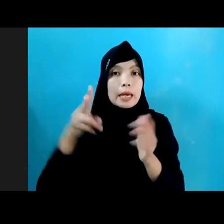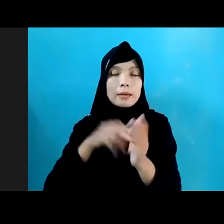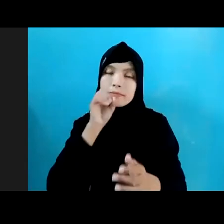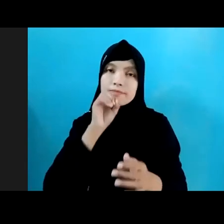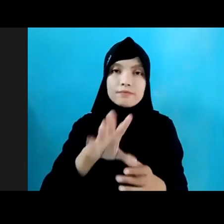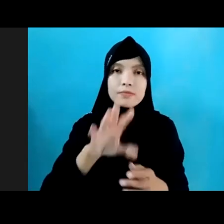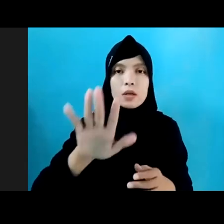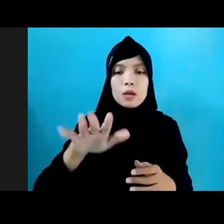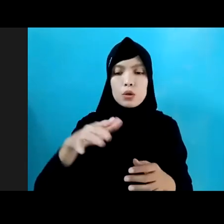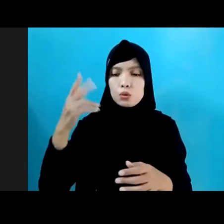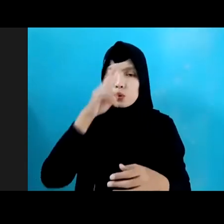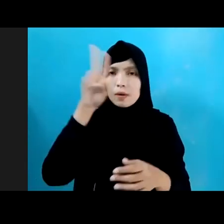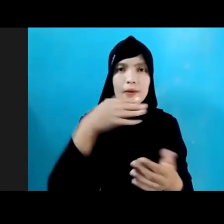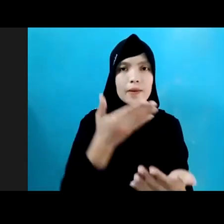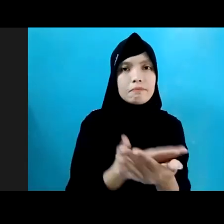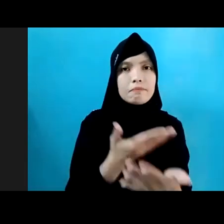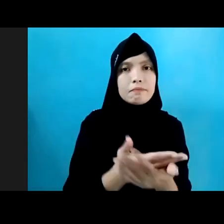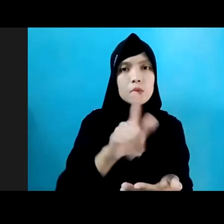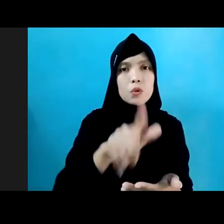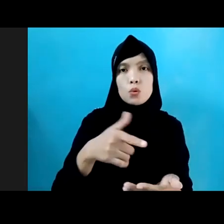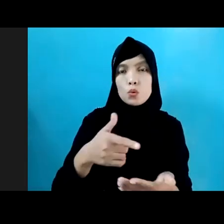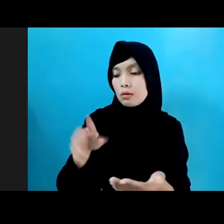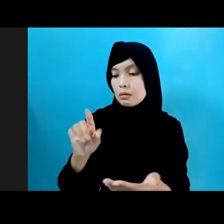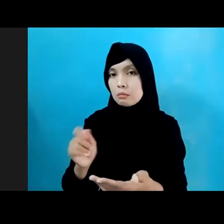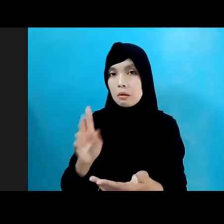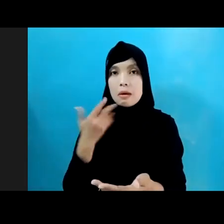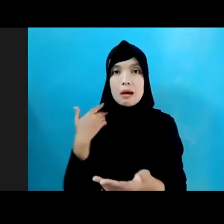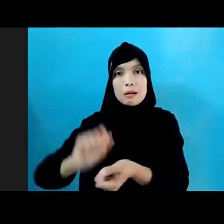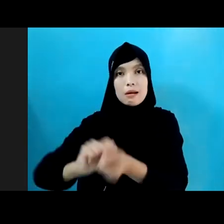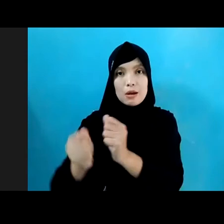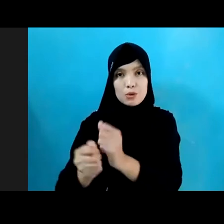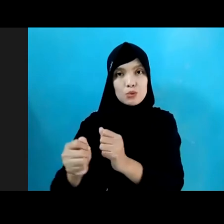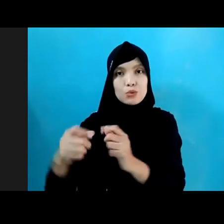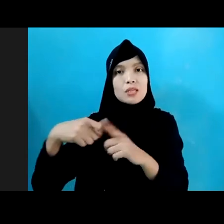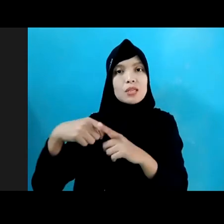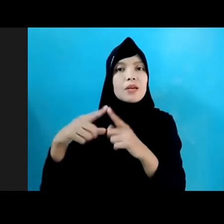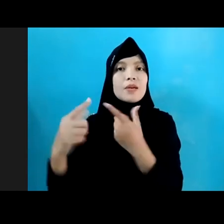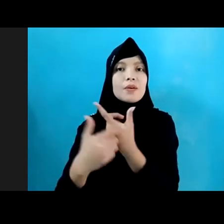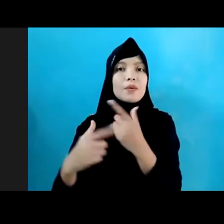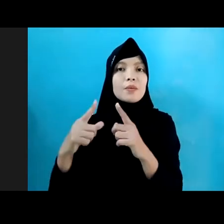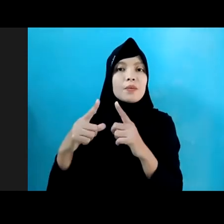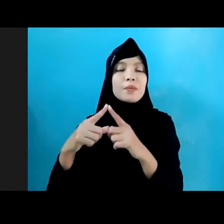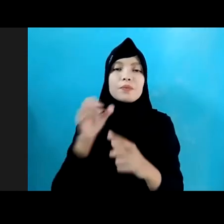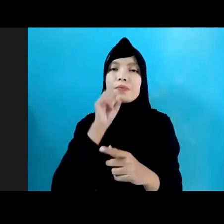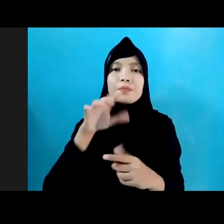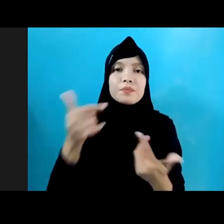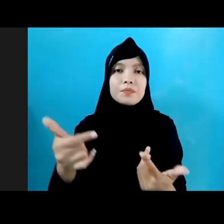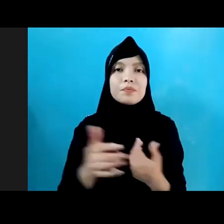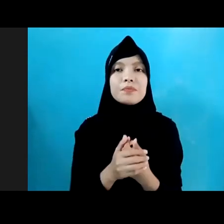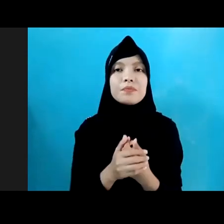nyata dengan paparan kasus-kasus yang juga sudah disampaikan oleh bukanya. Kementerian Sosial juga sudah melakukan berbagai macam